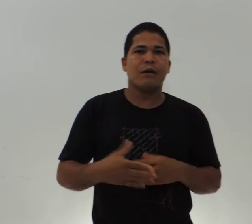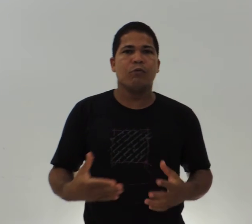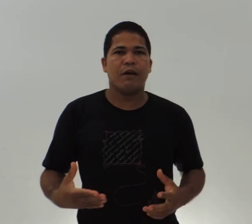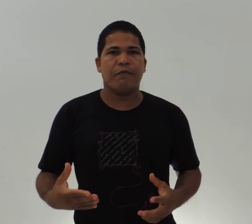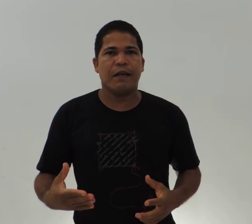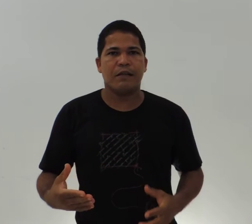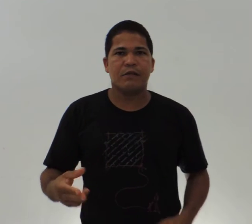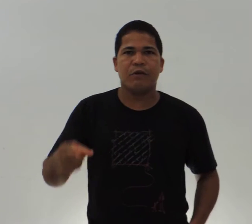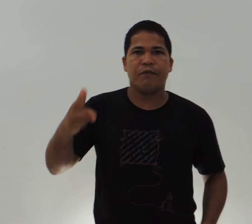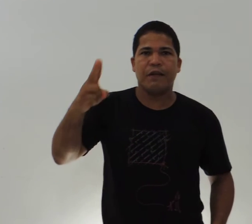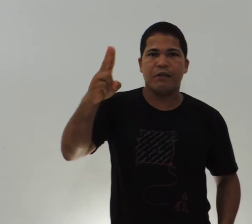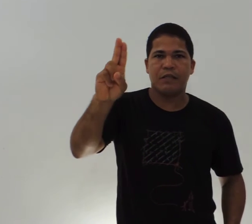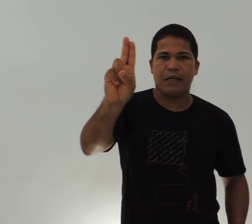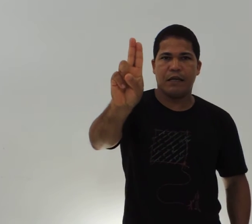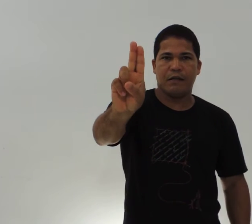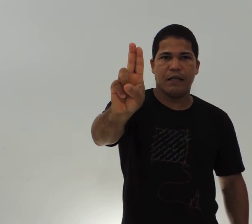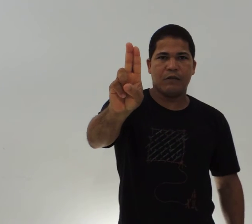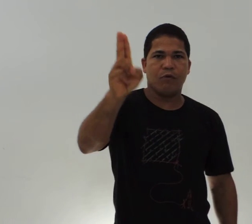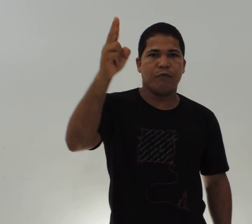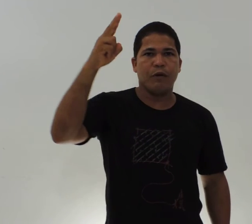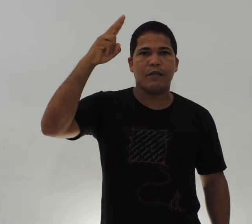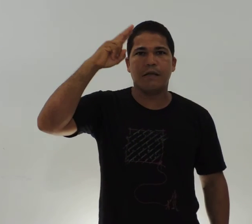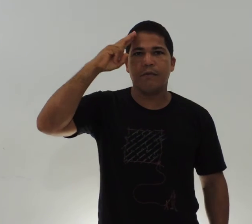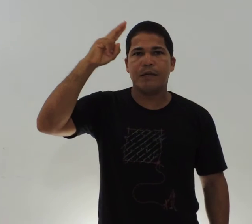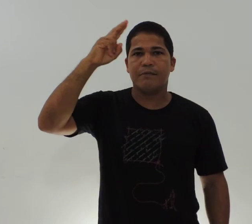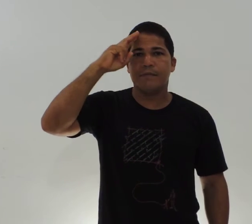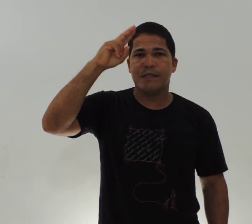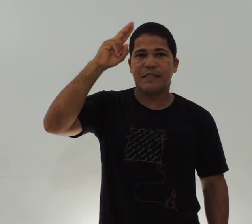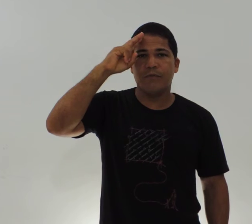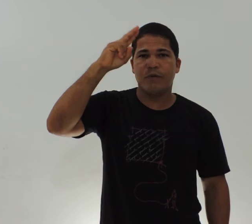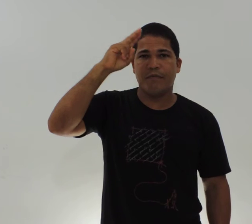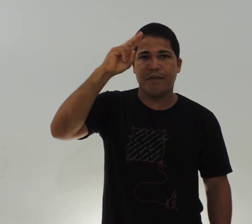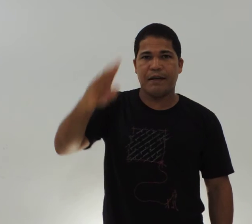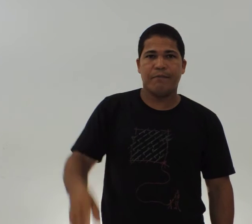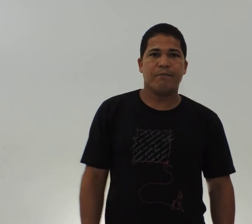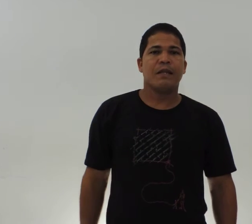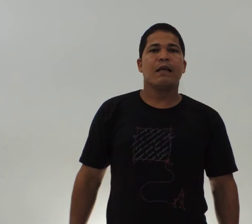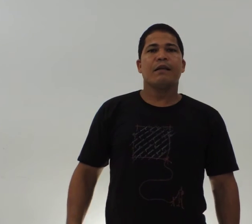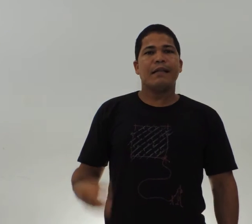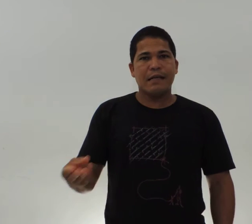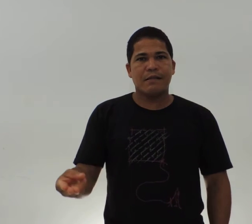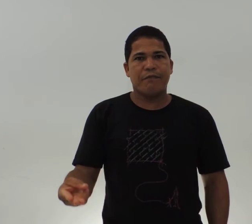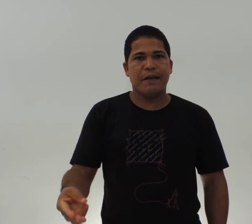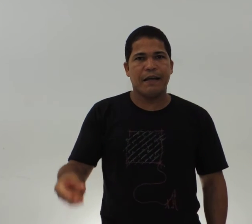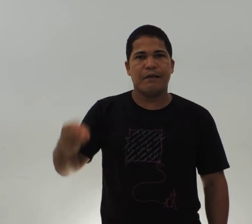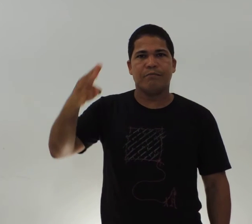segunda-feira, segunda-feira, segunda-feira,-feira, terça-feira,